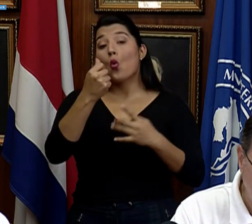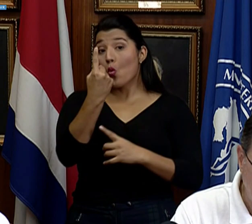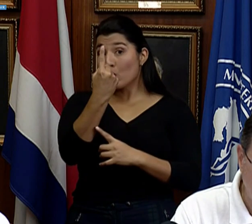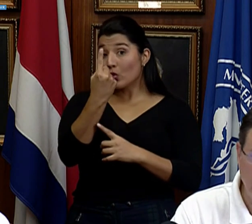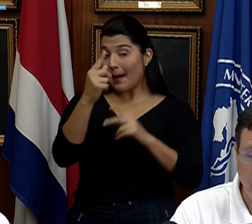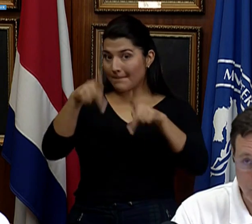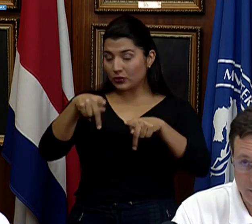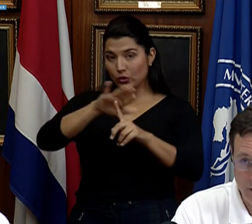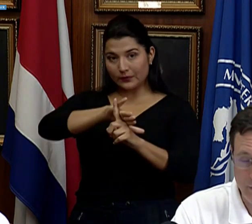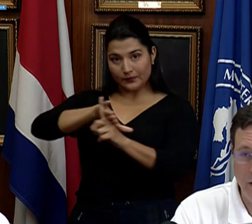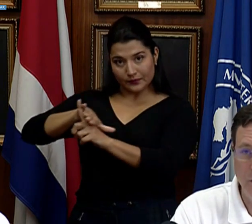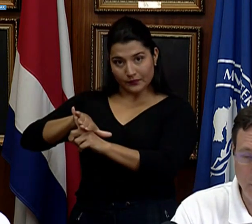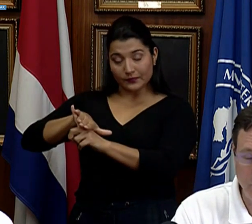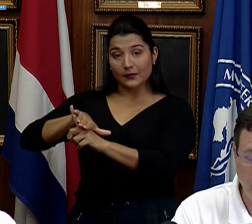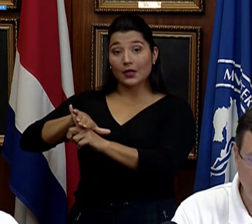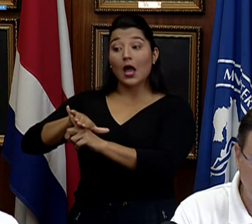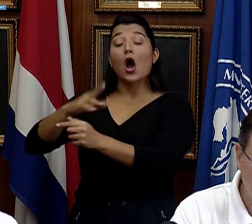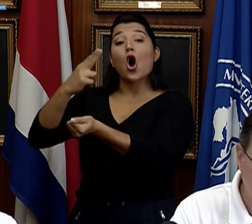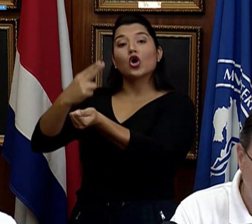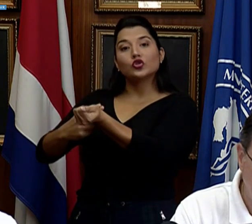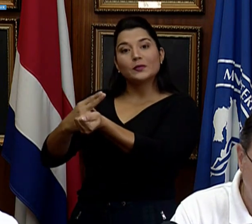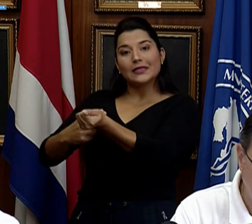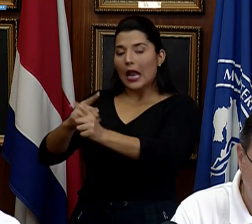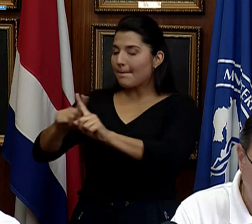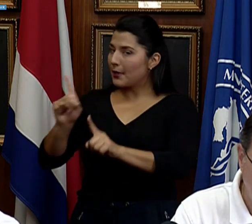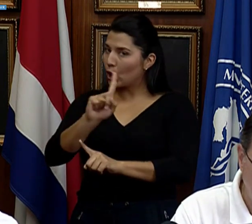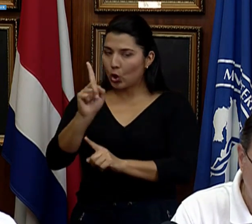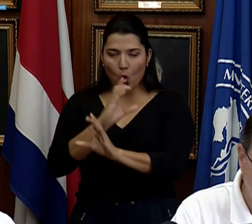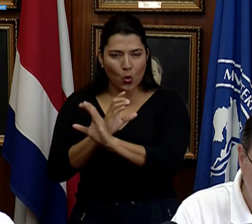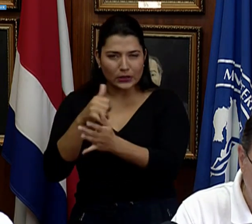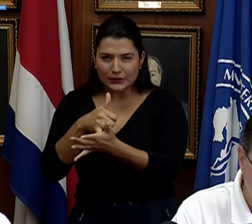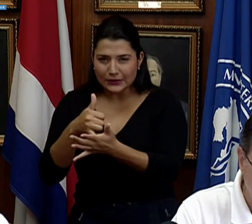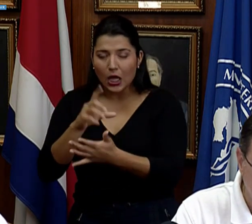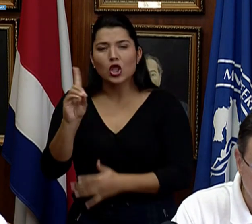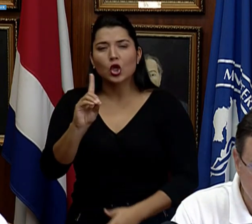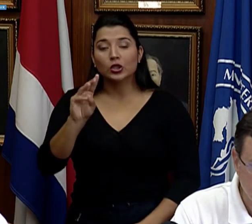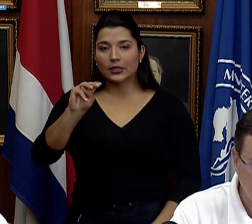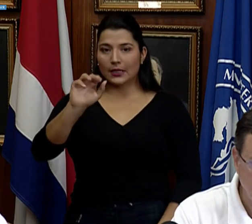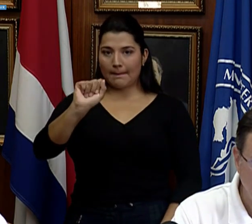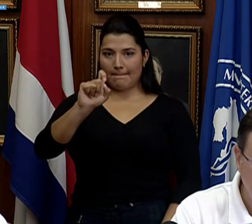hospitalizado, pero no en cuidados intensivos, en el Max Peralta.